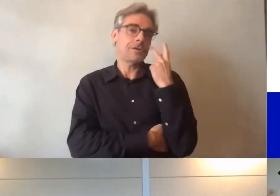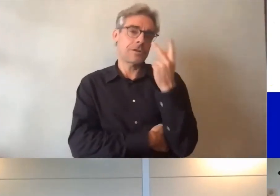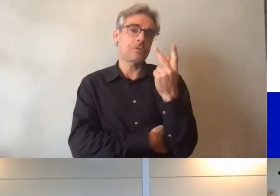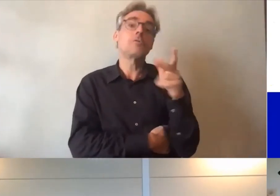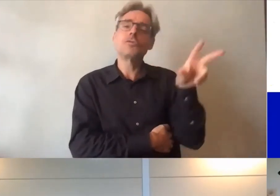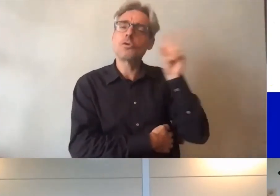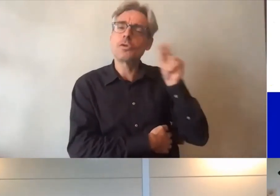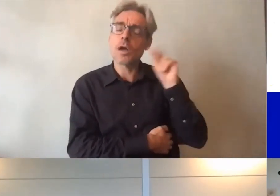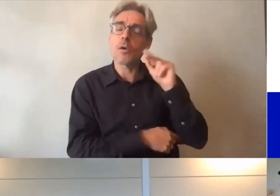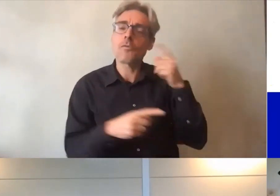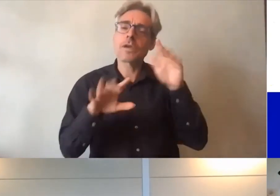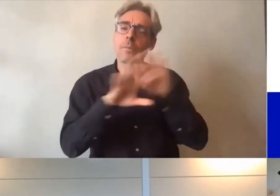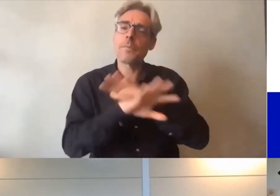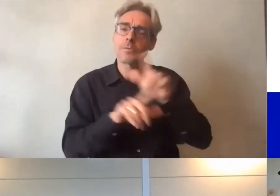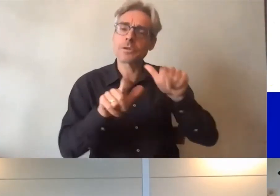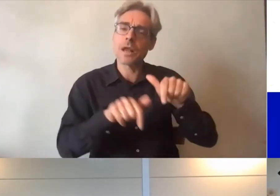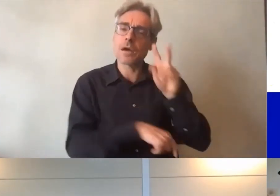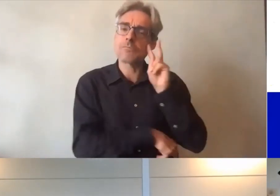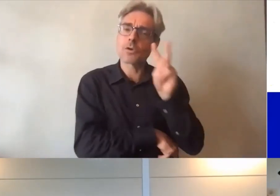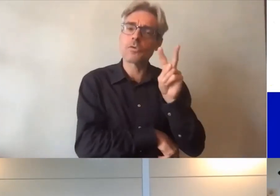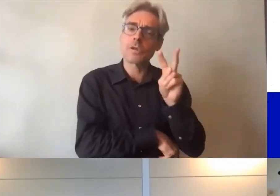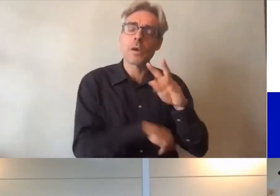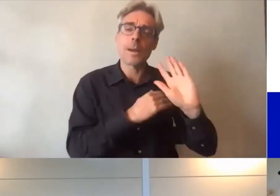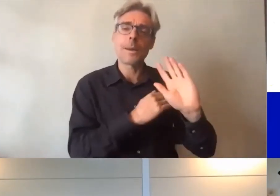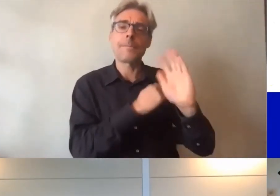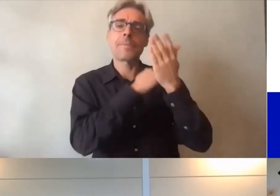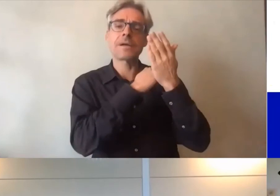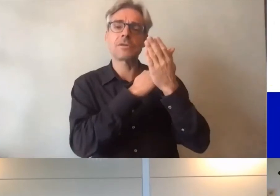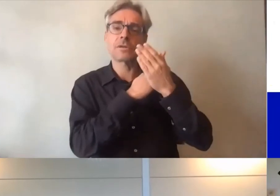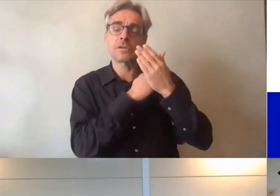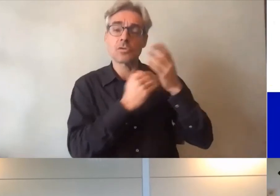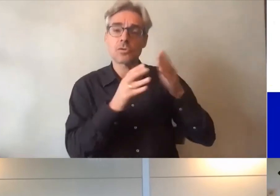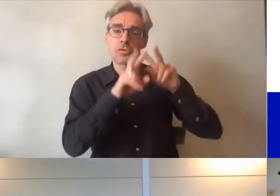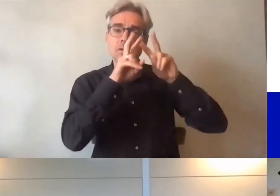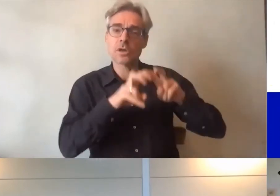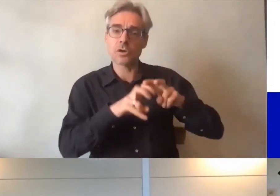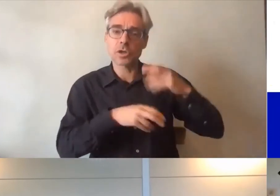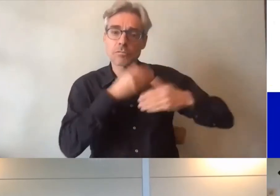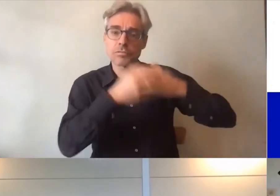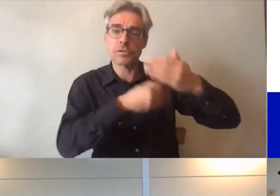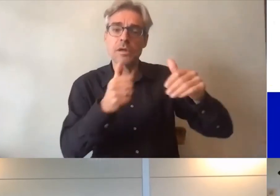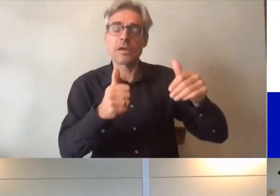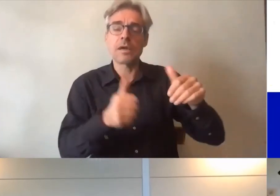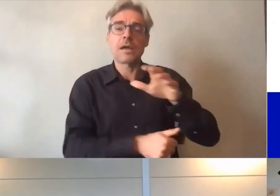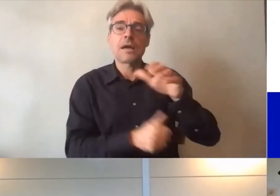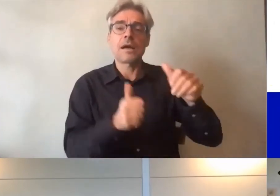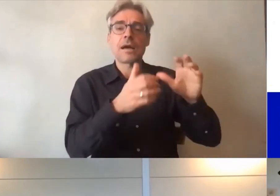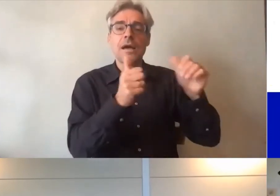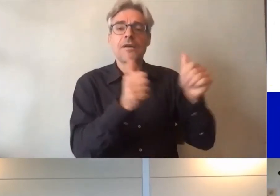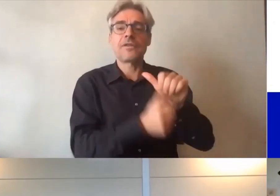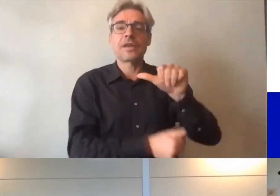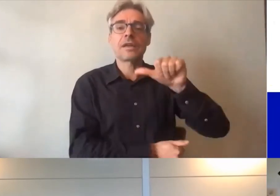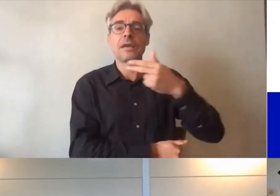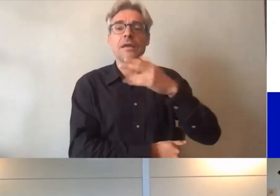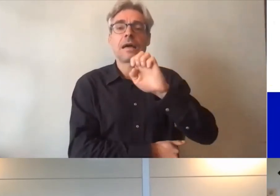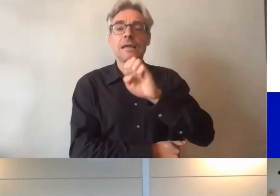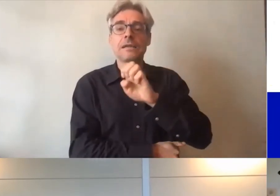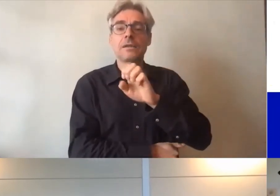'écoute la présentation de l'avancée de ces recherches par Madame Anne Revillard car